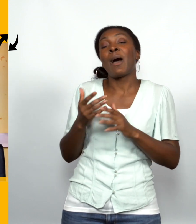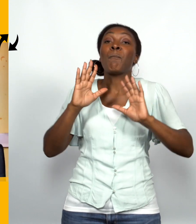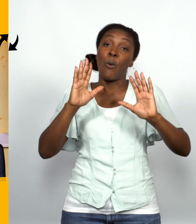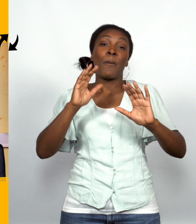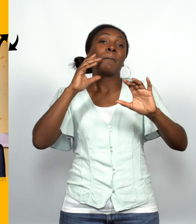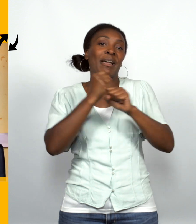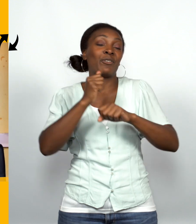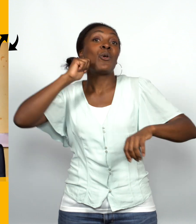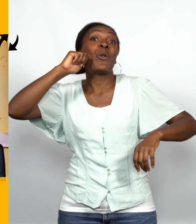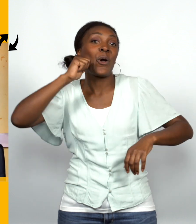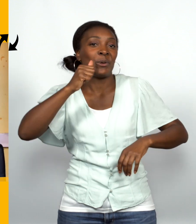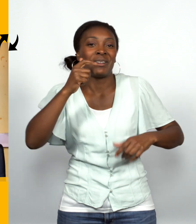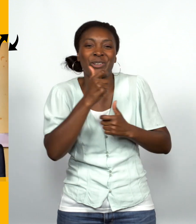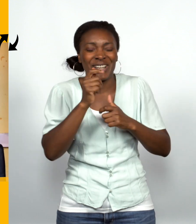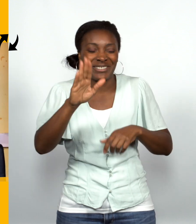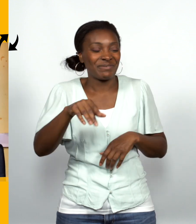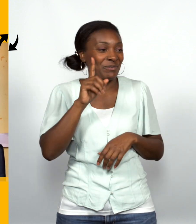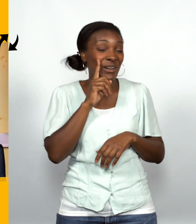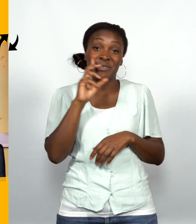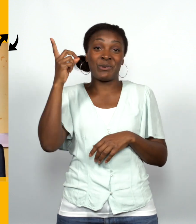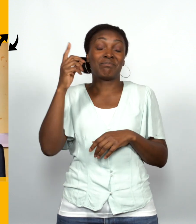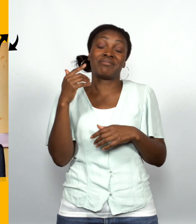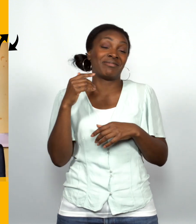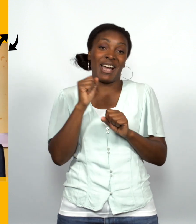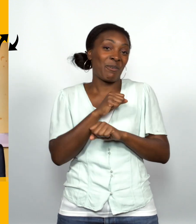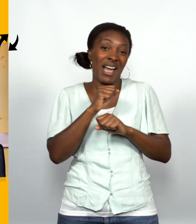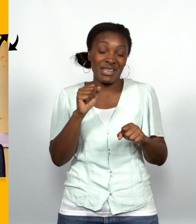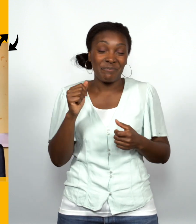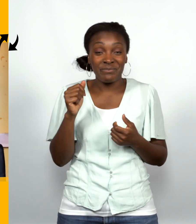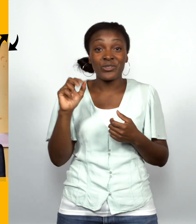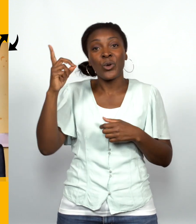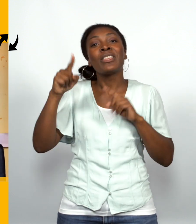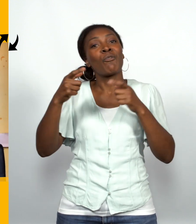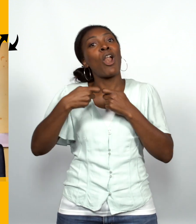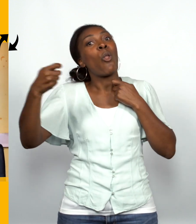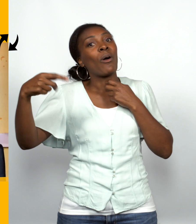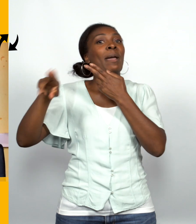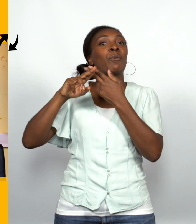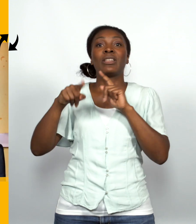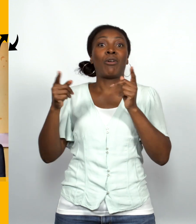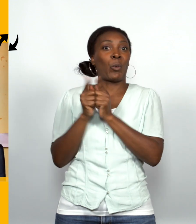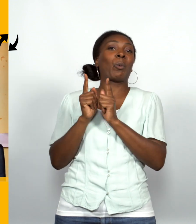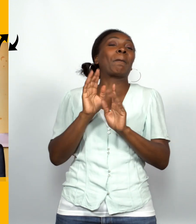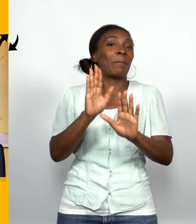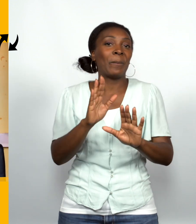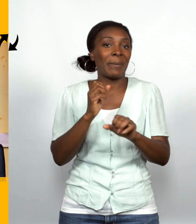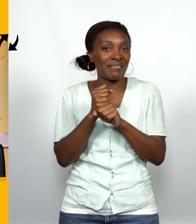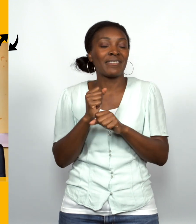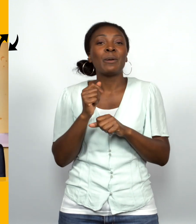Et le lendemain de ça, comme quoi Dieu attend pas, parfois il attend, des fois il attend moins, mais il entend ces